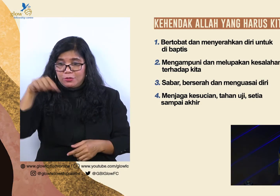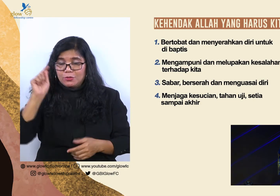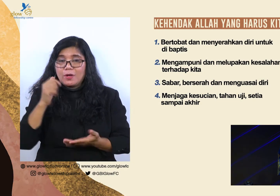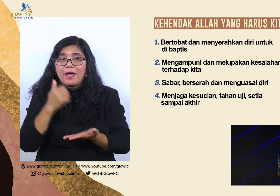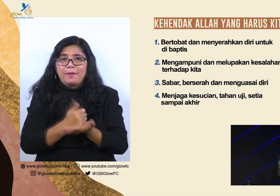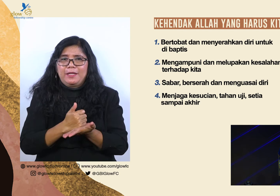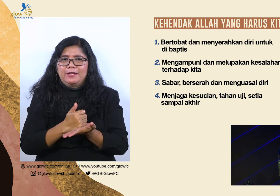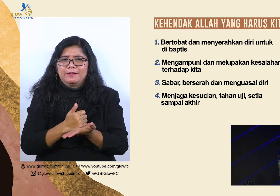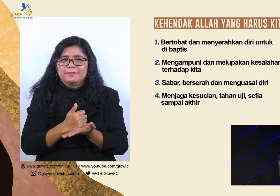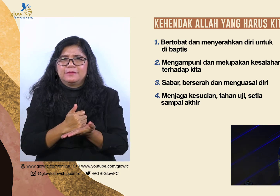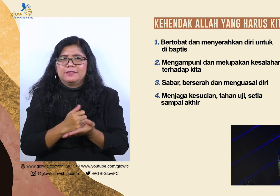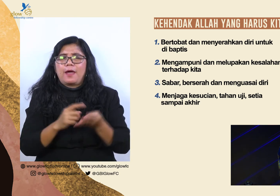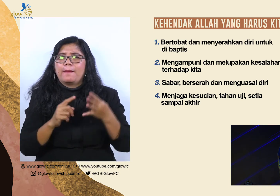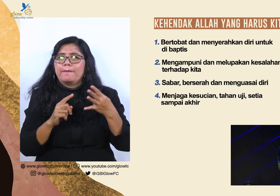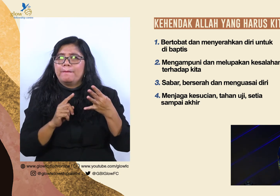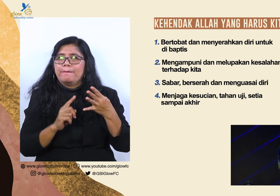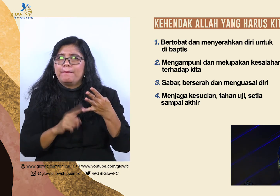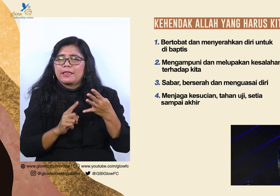pelajari.